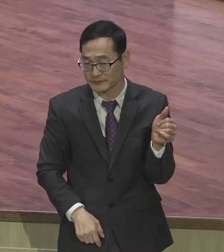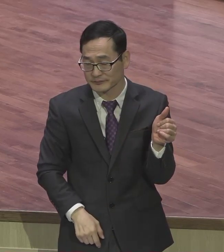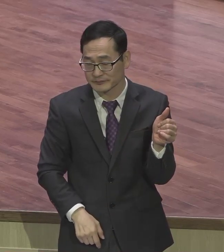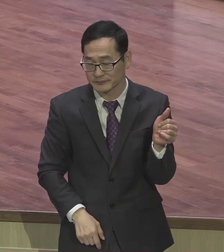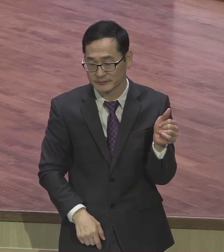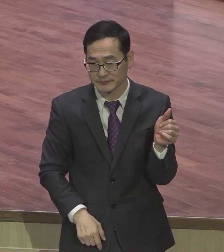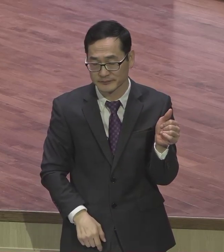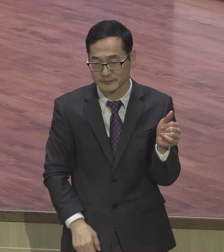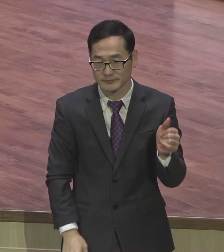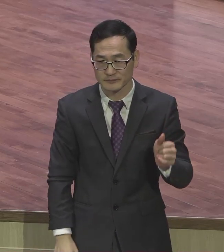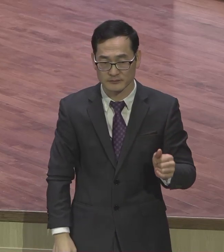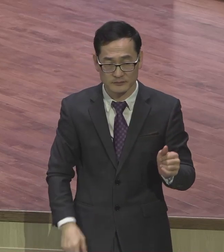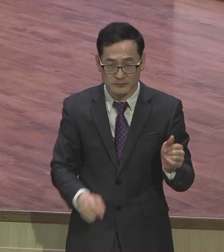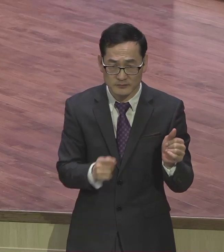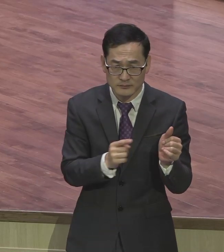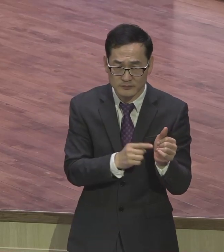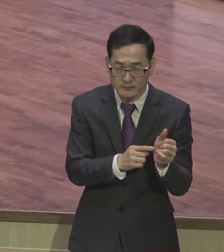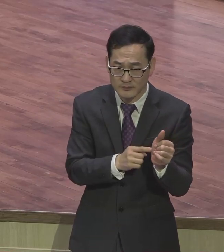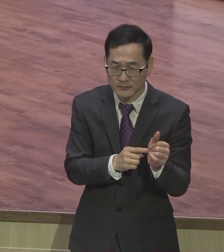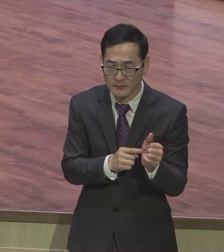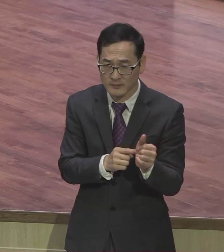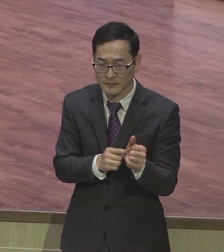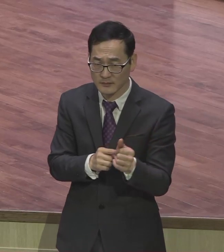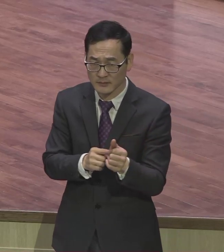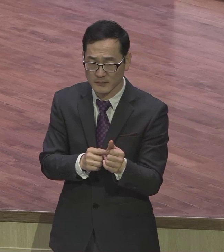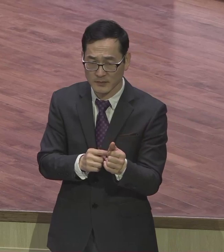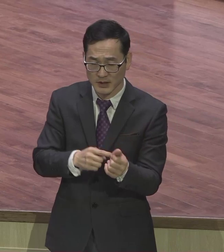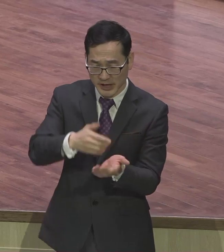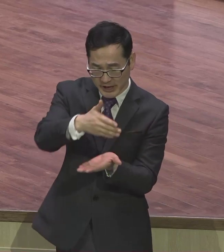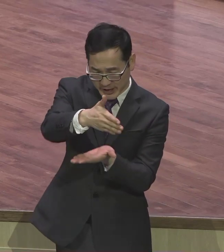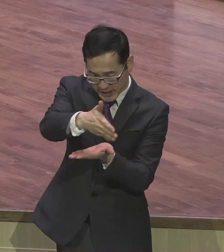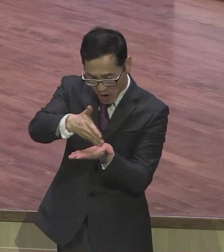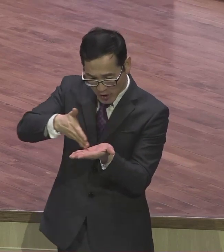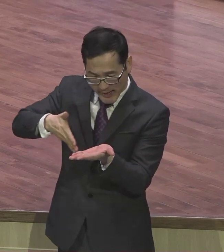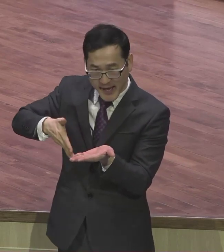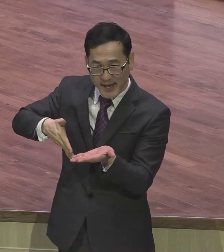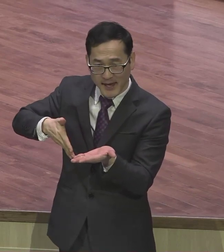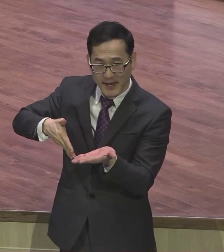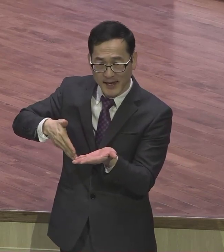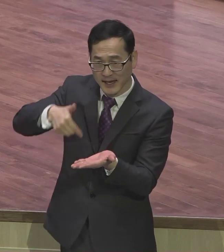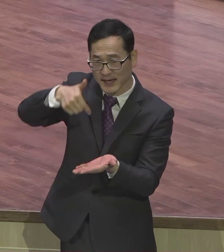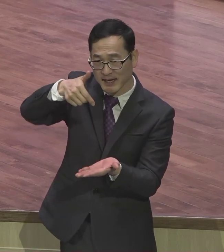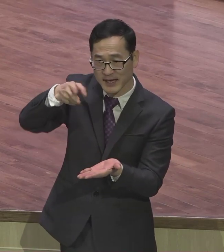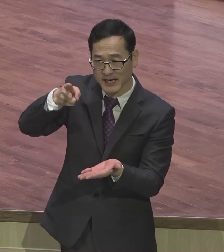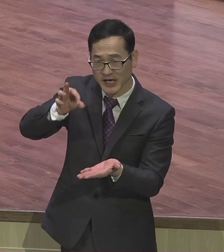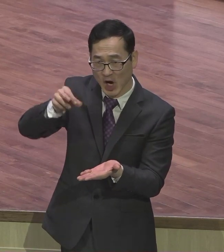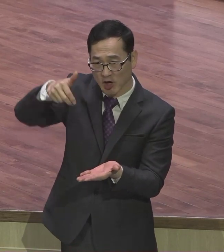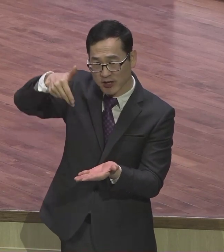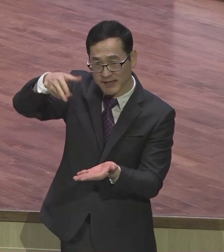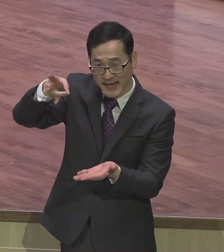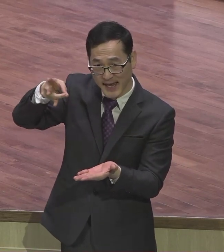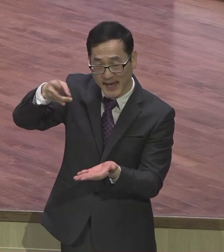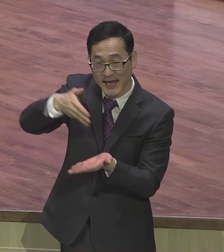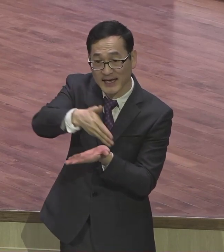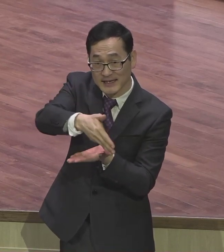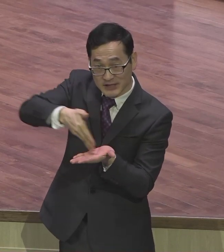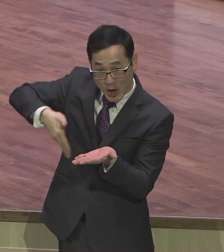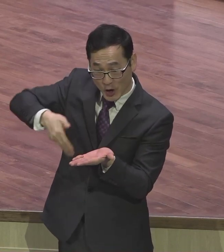경계선 위에서 라는 책을 썼습니다 경계선 위에서 유명한 책인데 이 책을